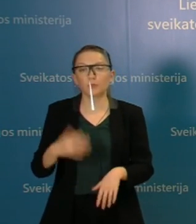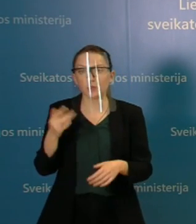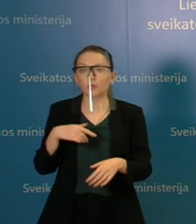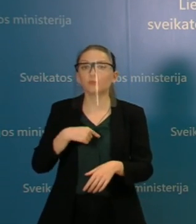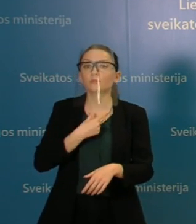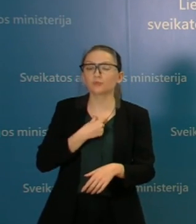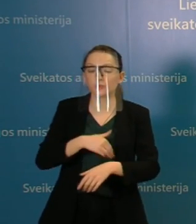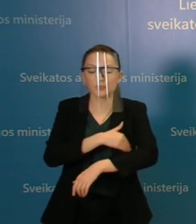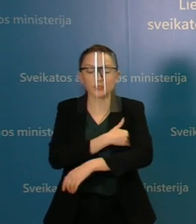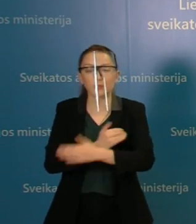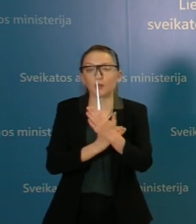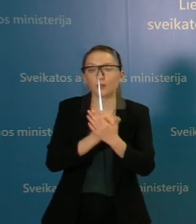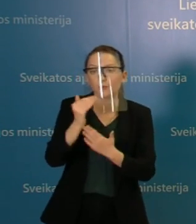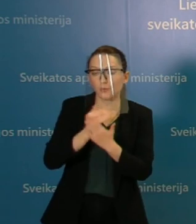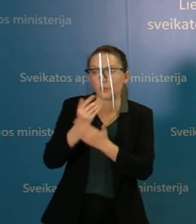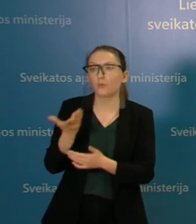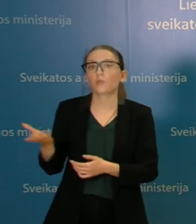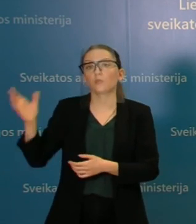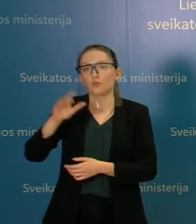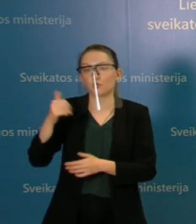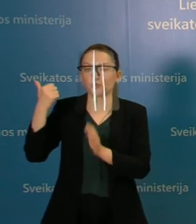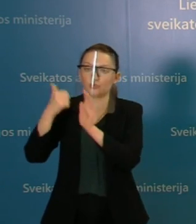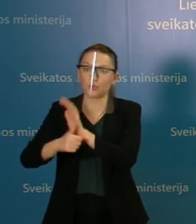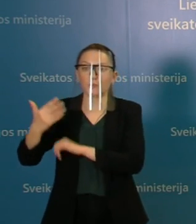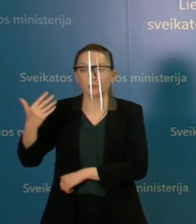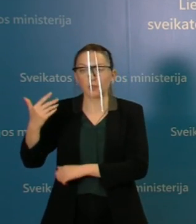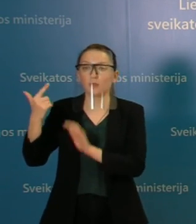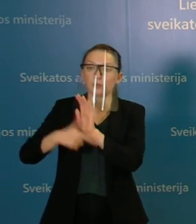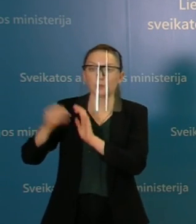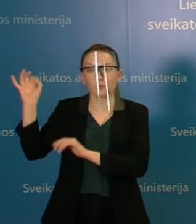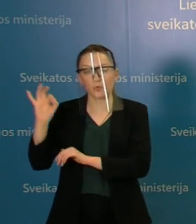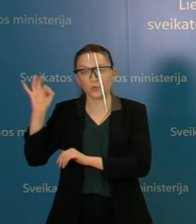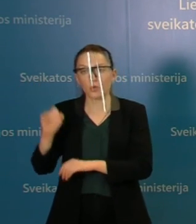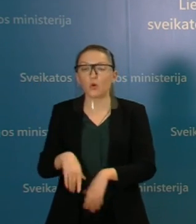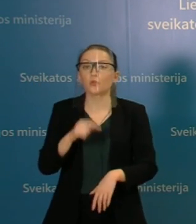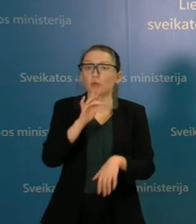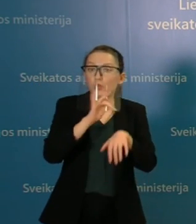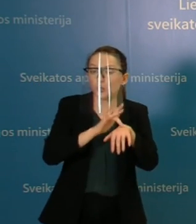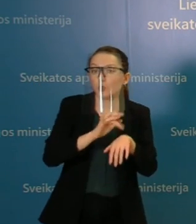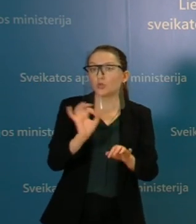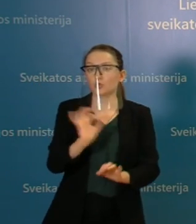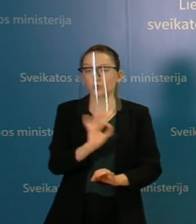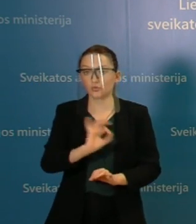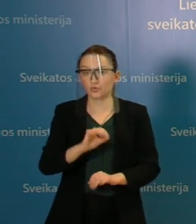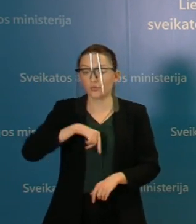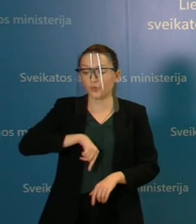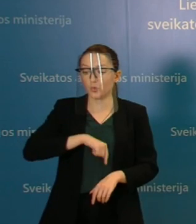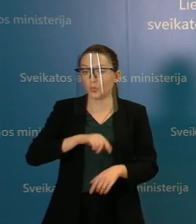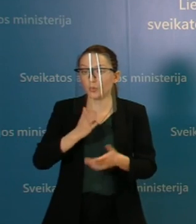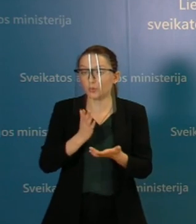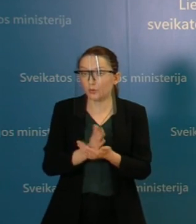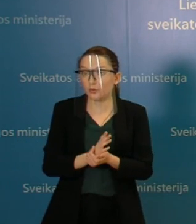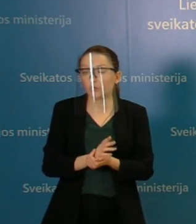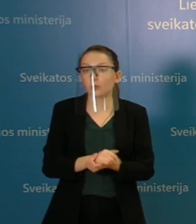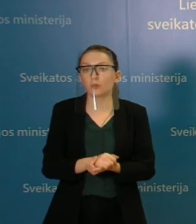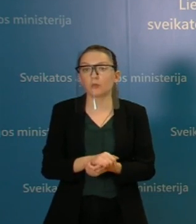jaučiantis žmonės simptomus buvo kažkur apie 65-70 procentų ir tas procentas jis po trupučiuką dabartiniu